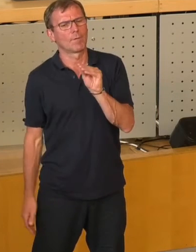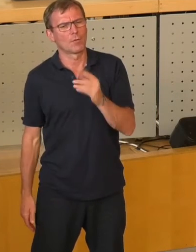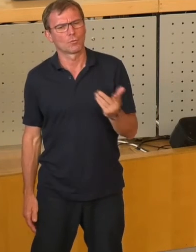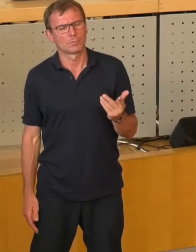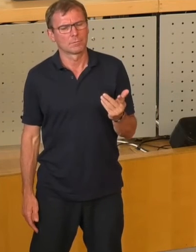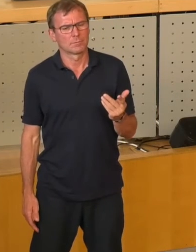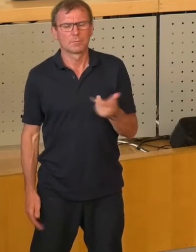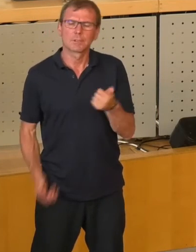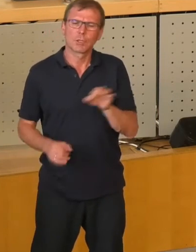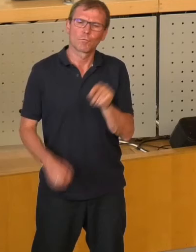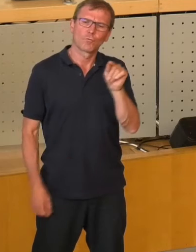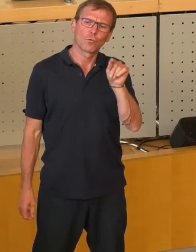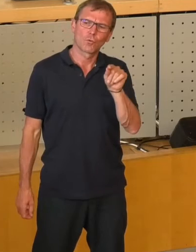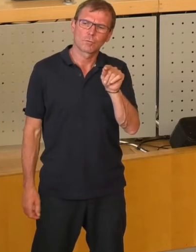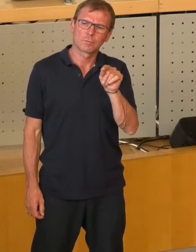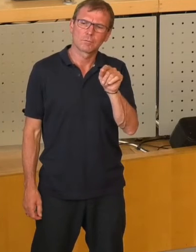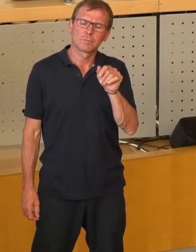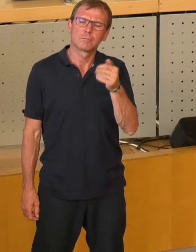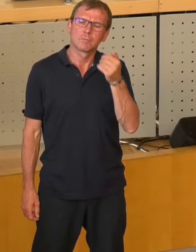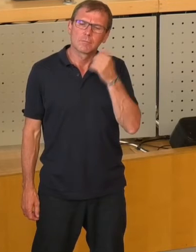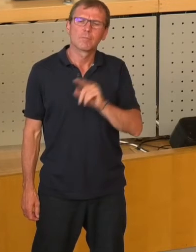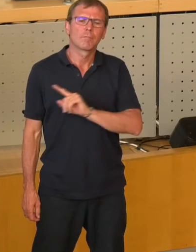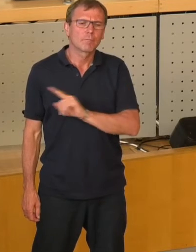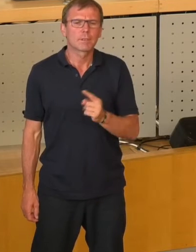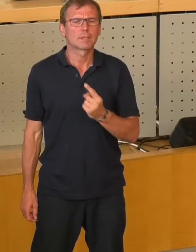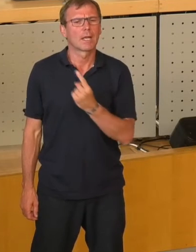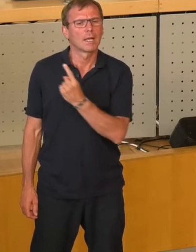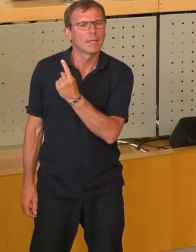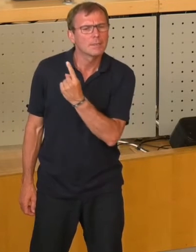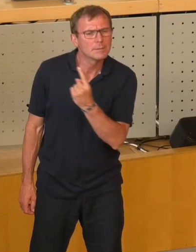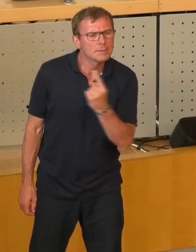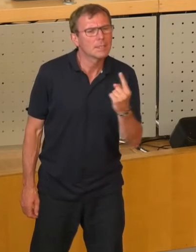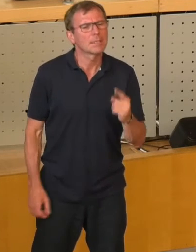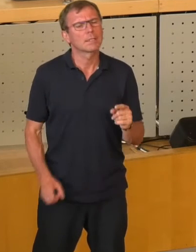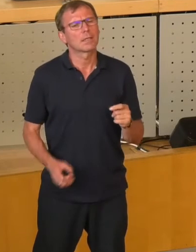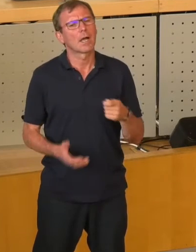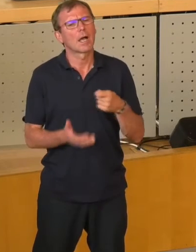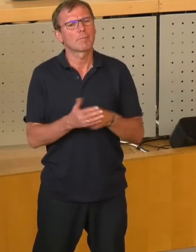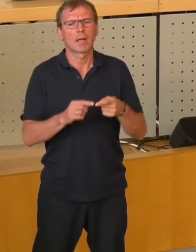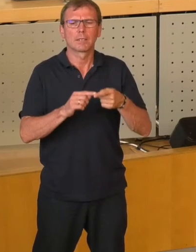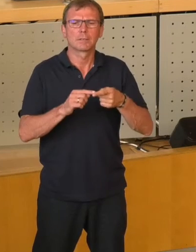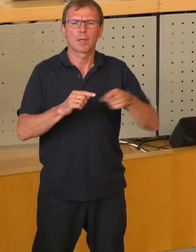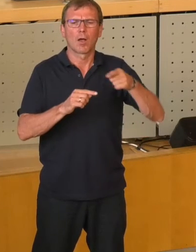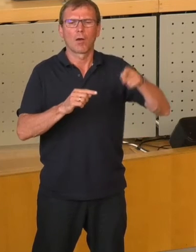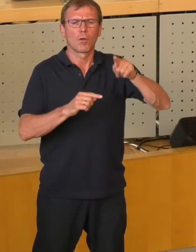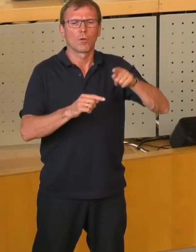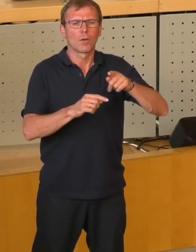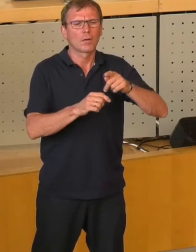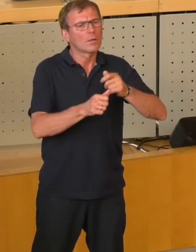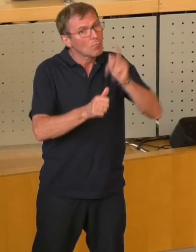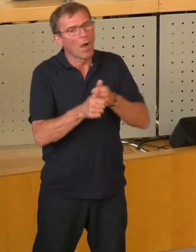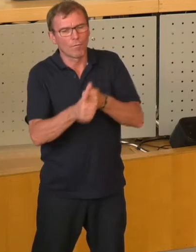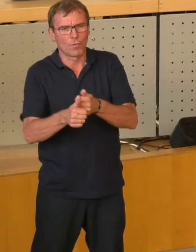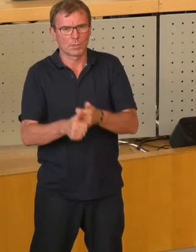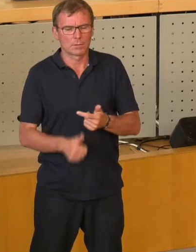dass die Geschäftsführung nicht jeder möglichen Preisörerung folgen möge. Die Geschäftsführung